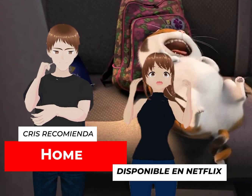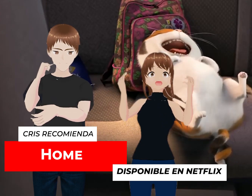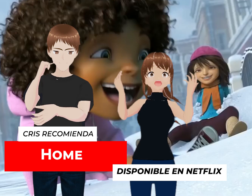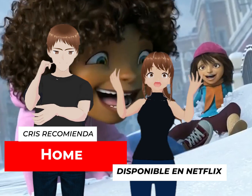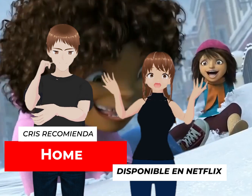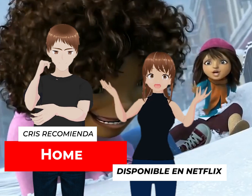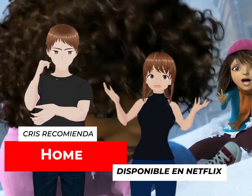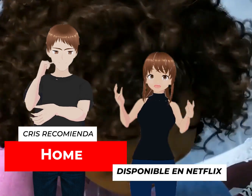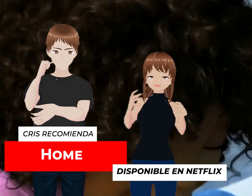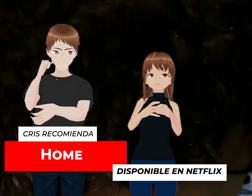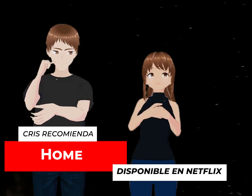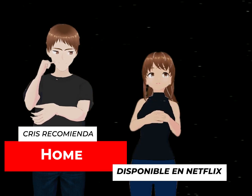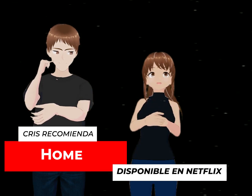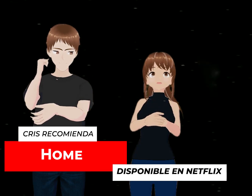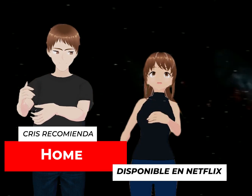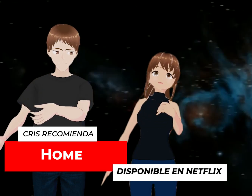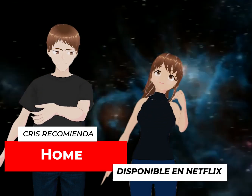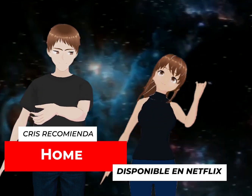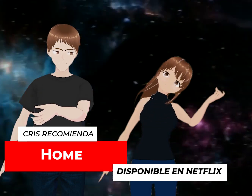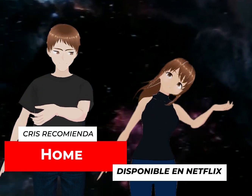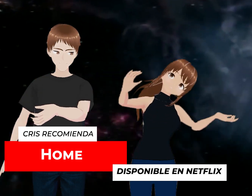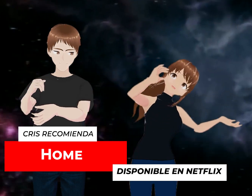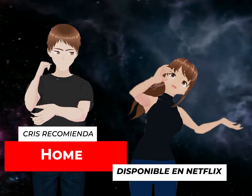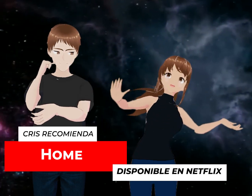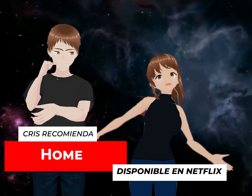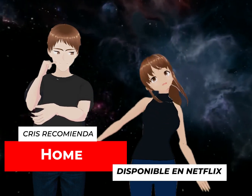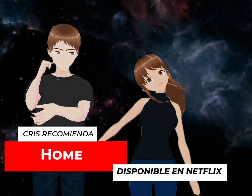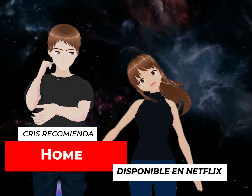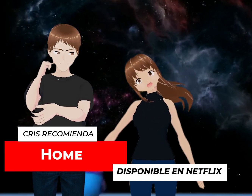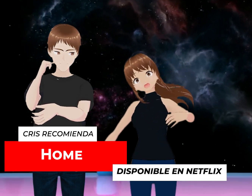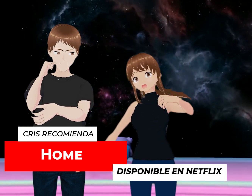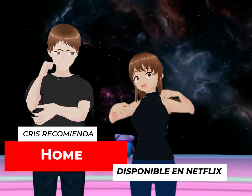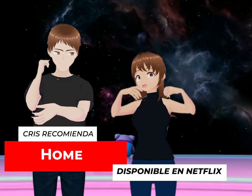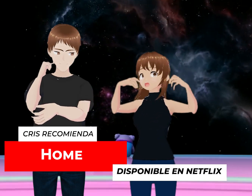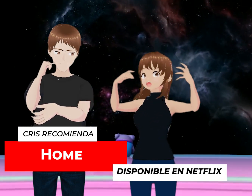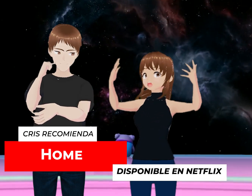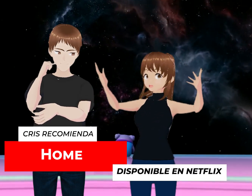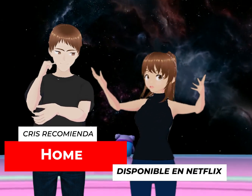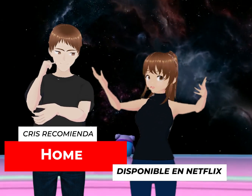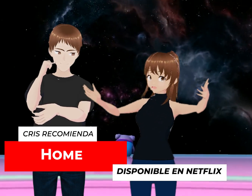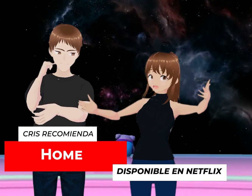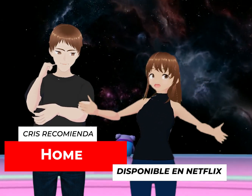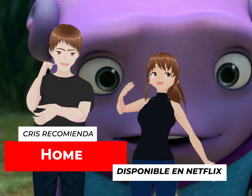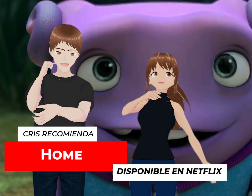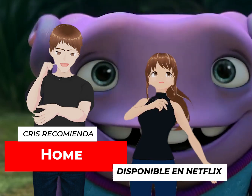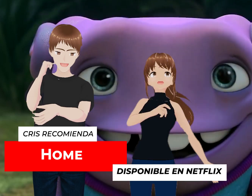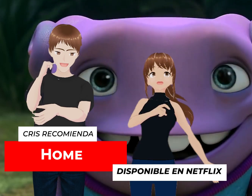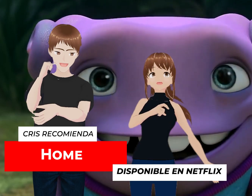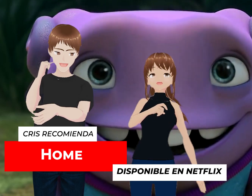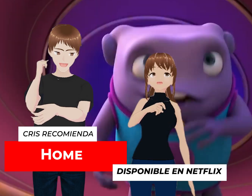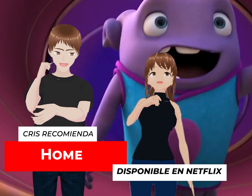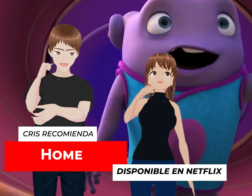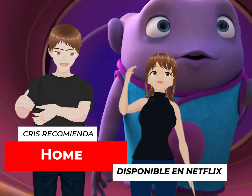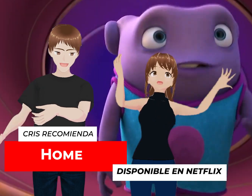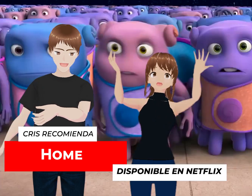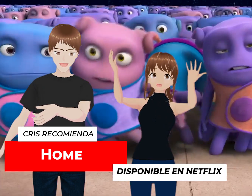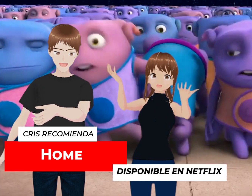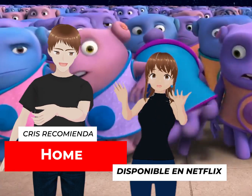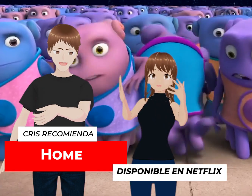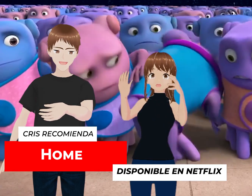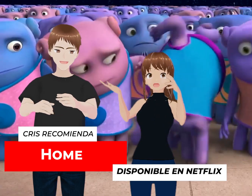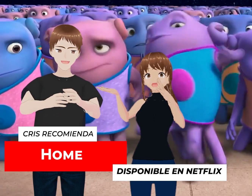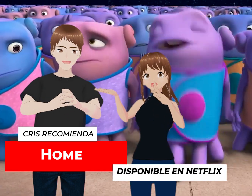Hay unos aliens que son un poco, ¿cómo lo podría poner? Como bobos, pero están